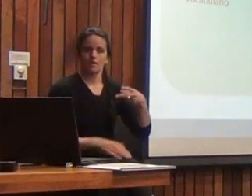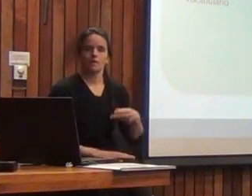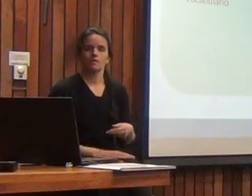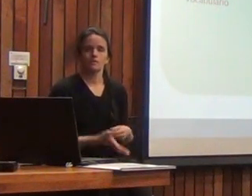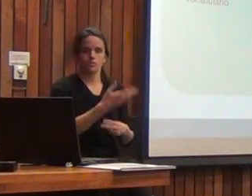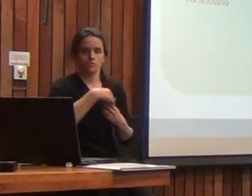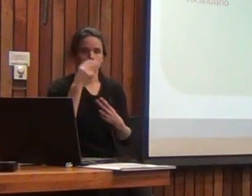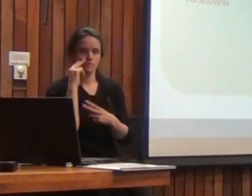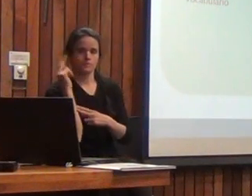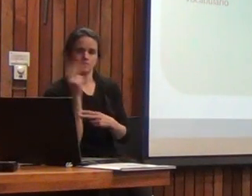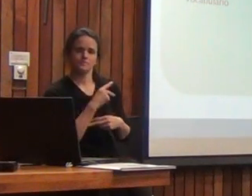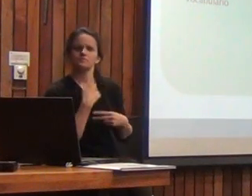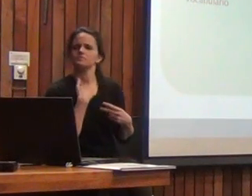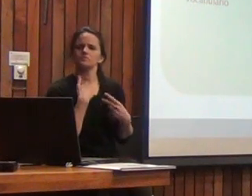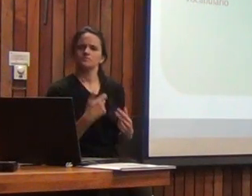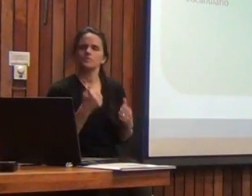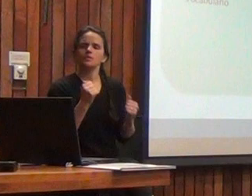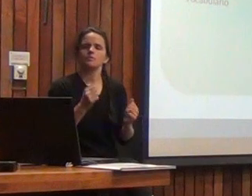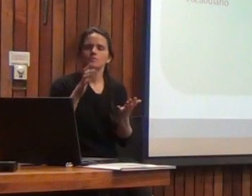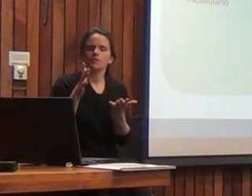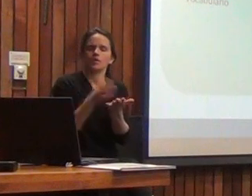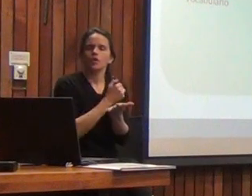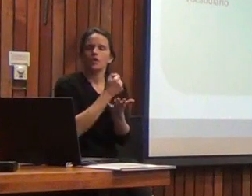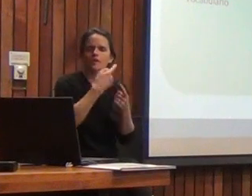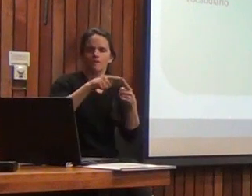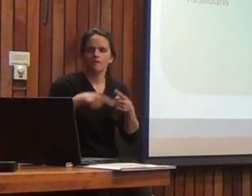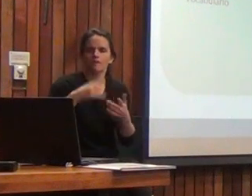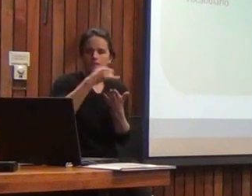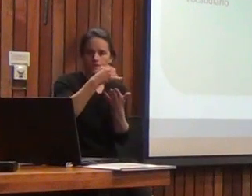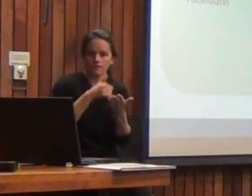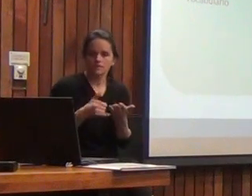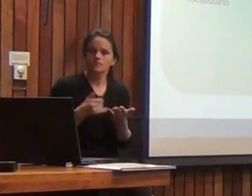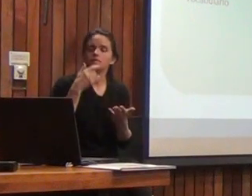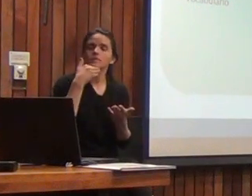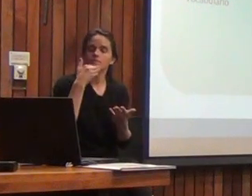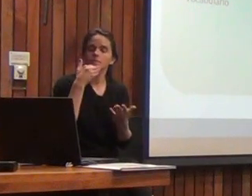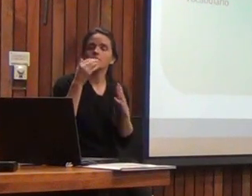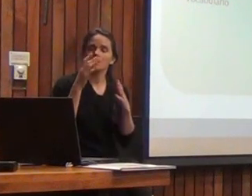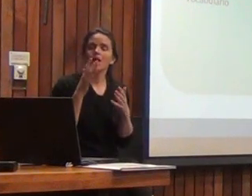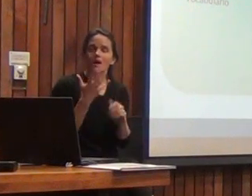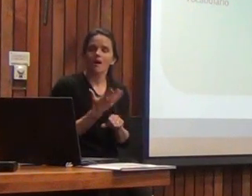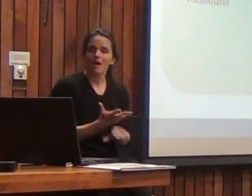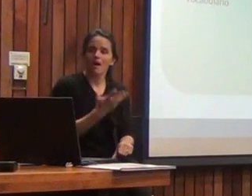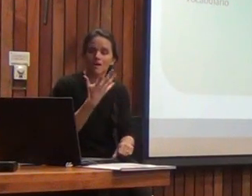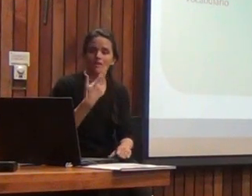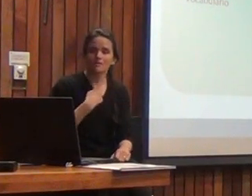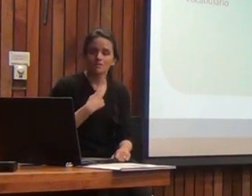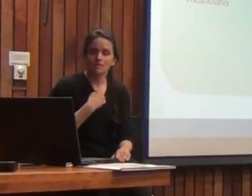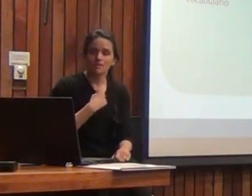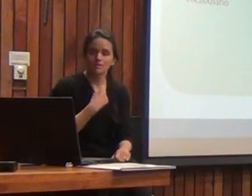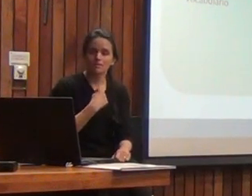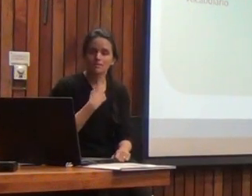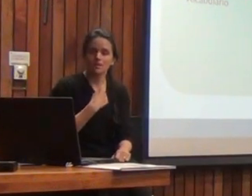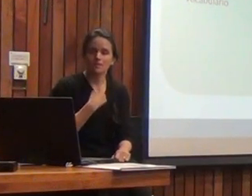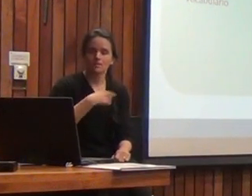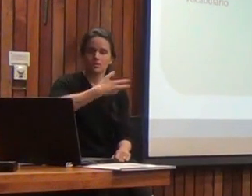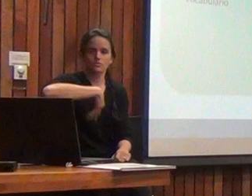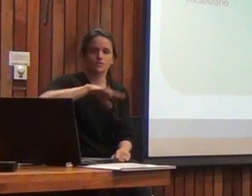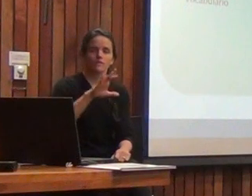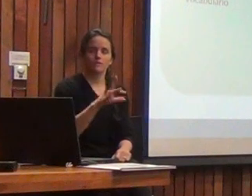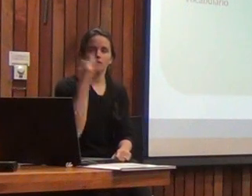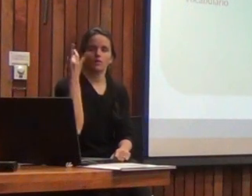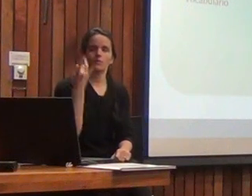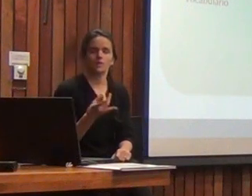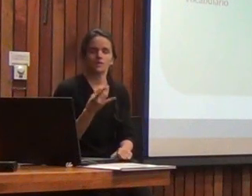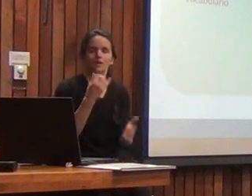ya uno puede obtener los distintos índices y si se fijan acá ocurre también una cosa muy interesante porque nos damos cuenta que en